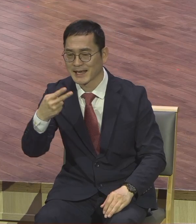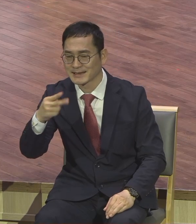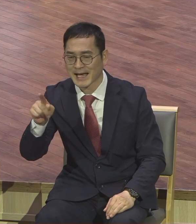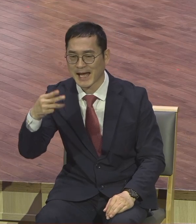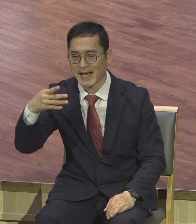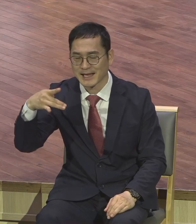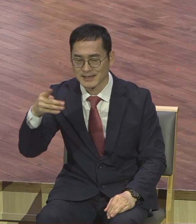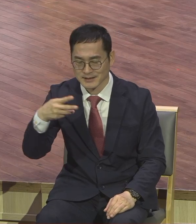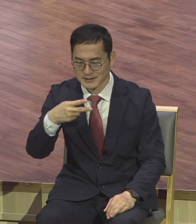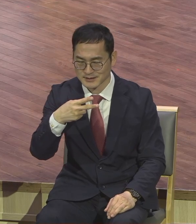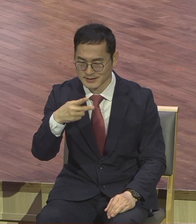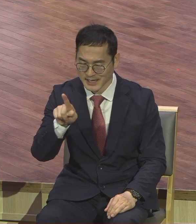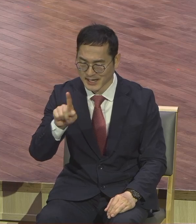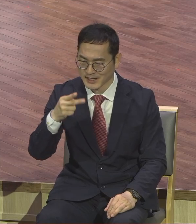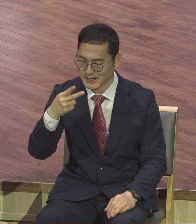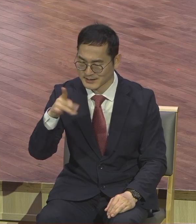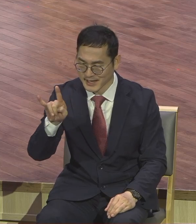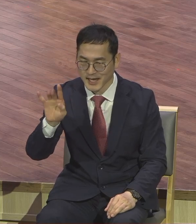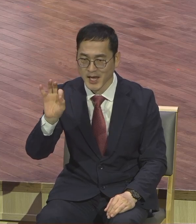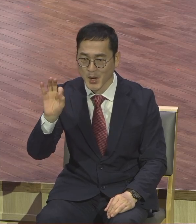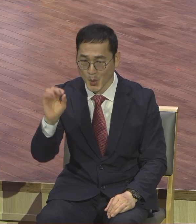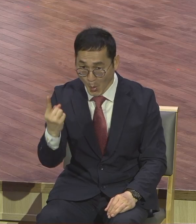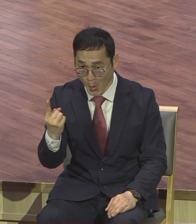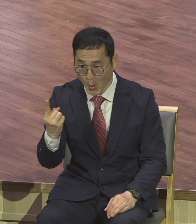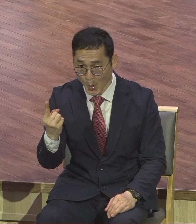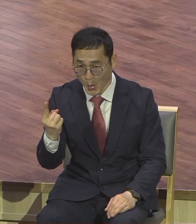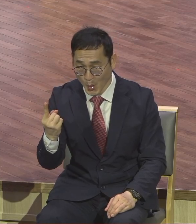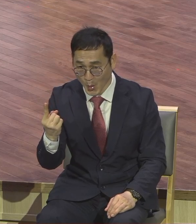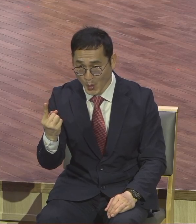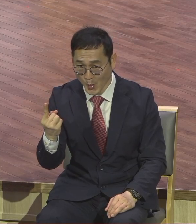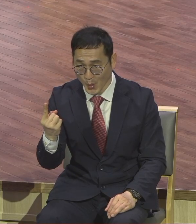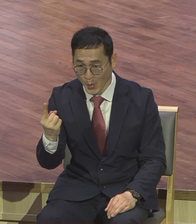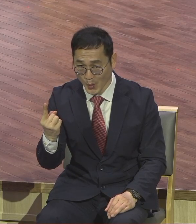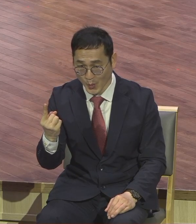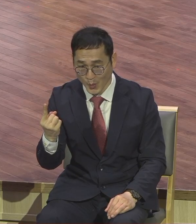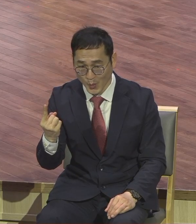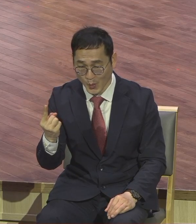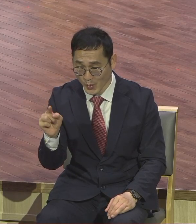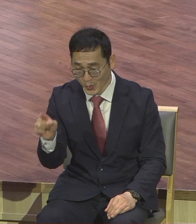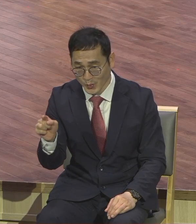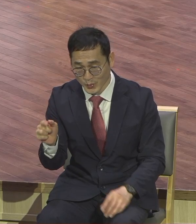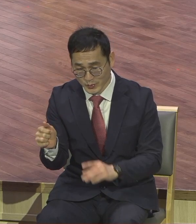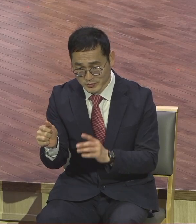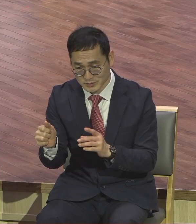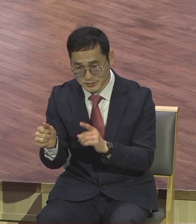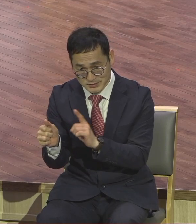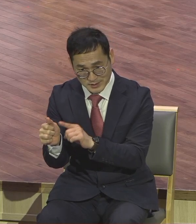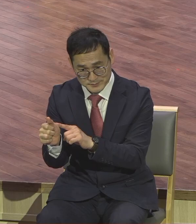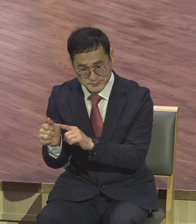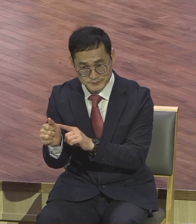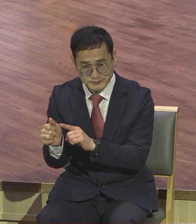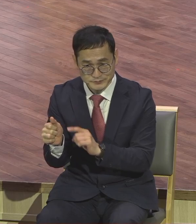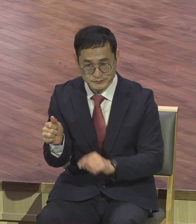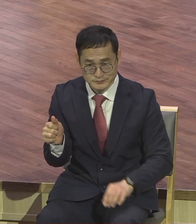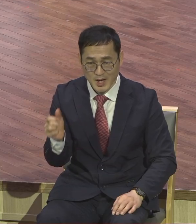인물도 잘 알려진 인물이 아니에요. 이 사람의 이름은요. 원래 유다예요. 유다.